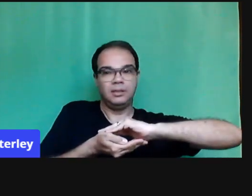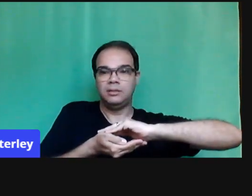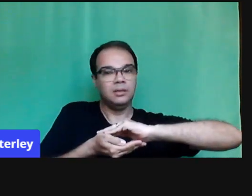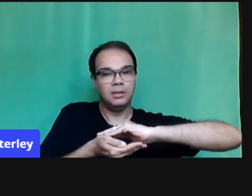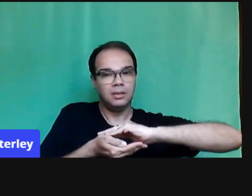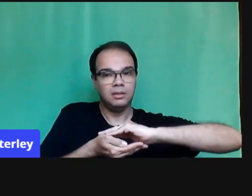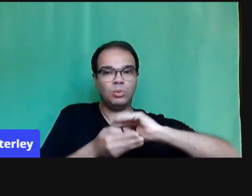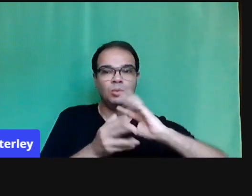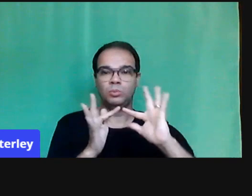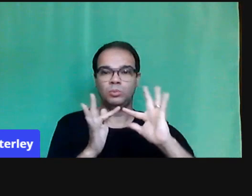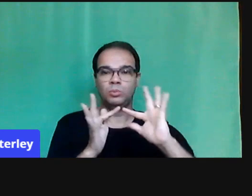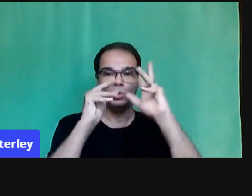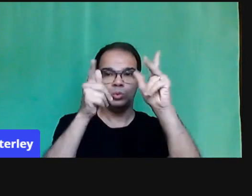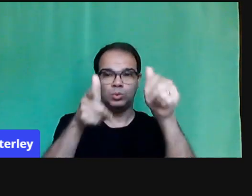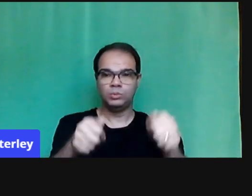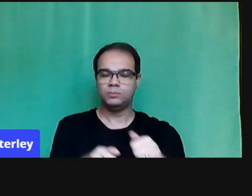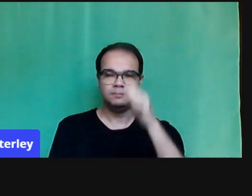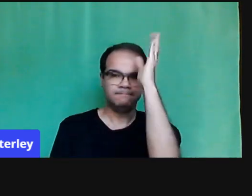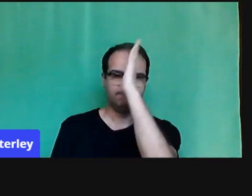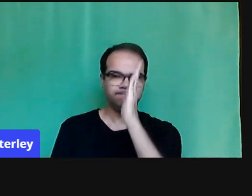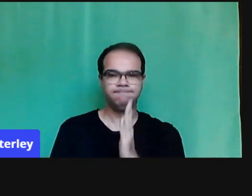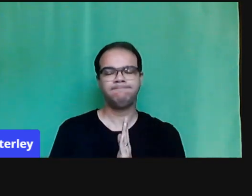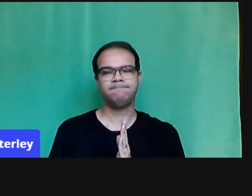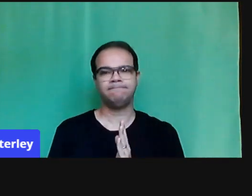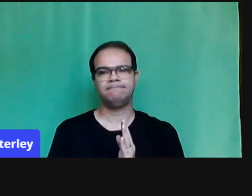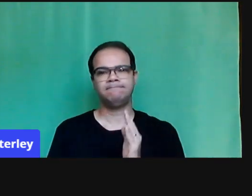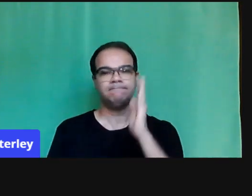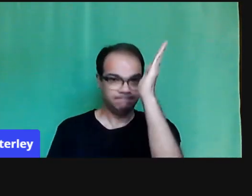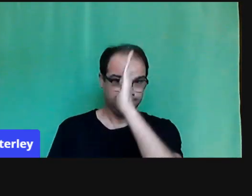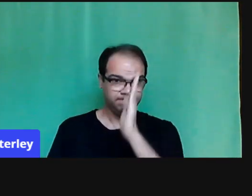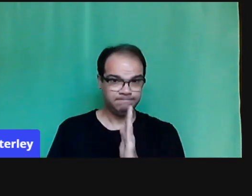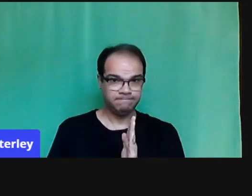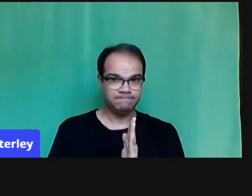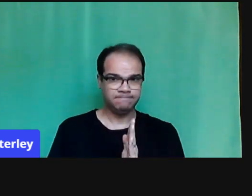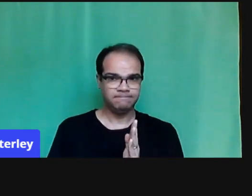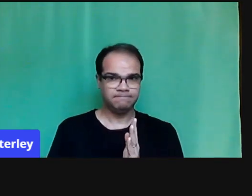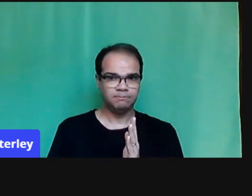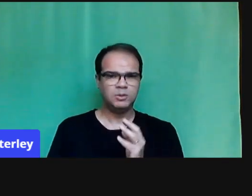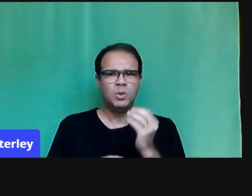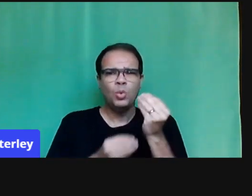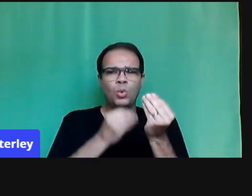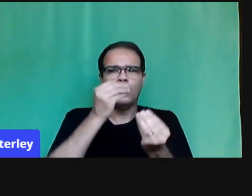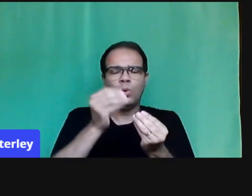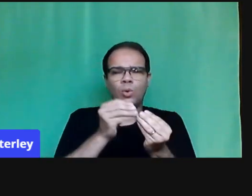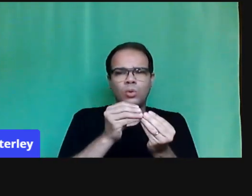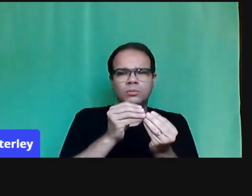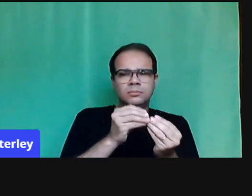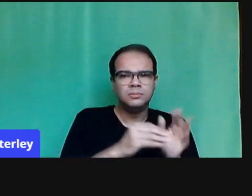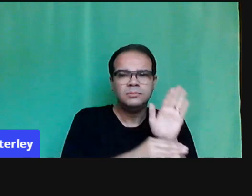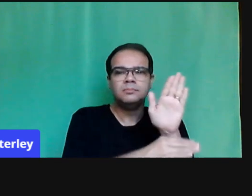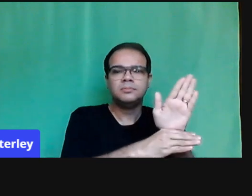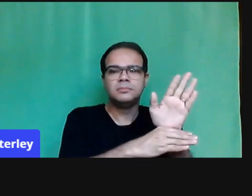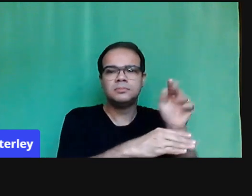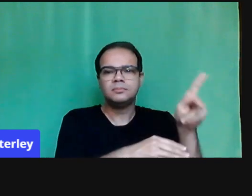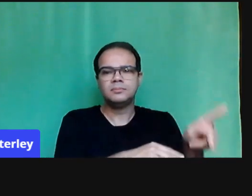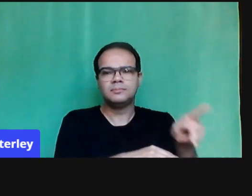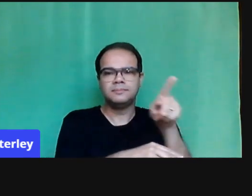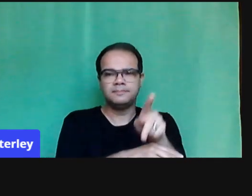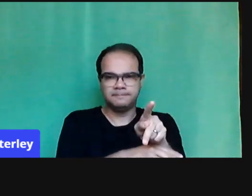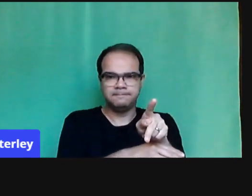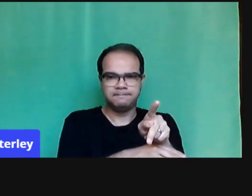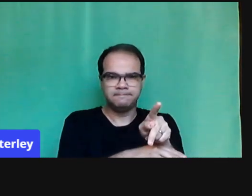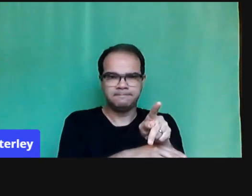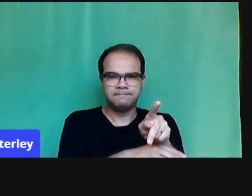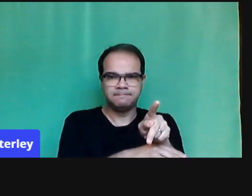esse ensino emergencial remoto, como trazer orientações para o professor conduzir esse